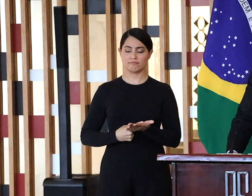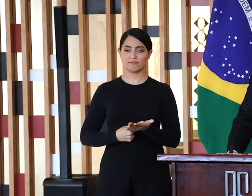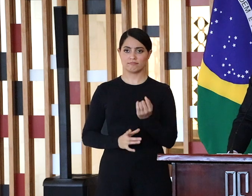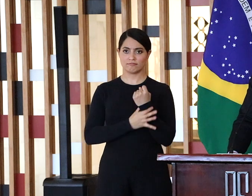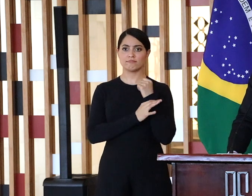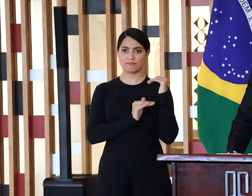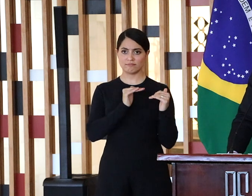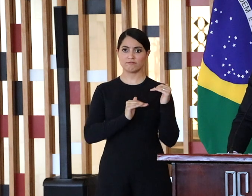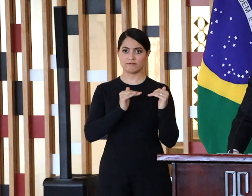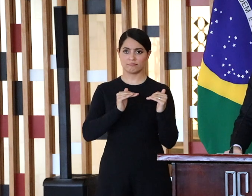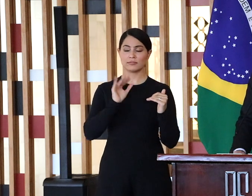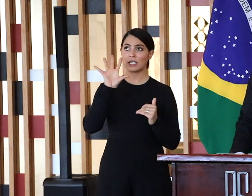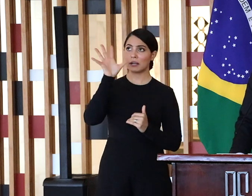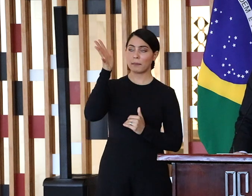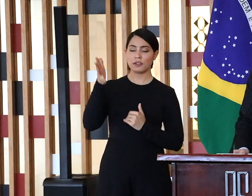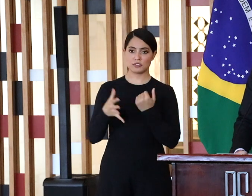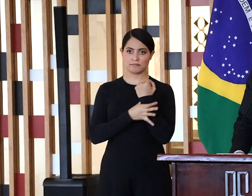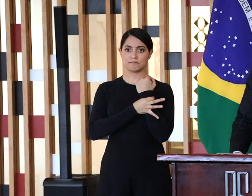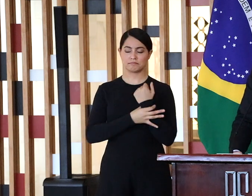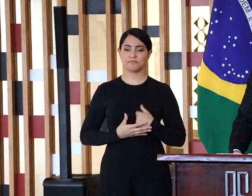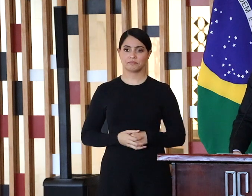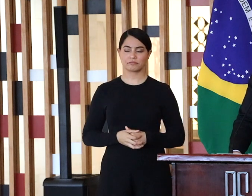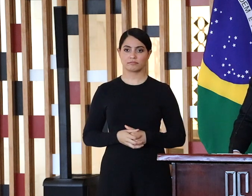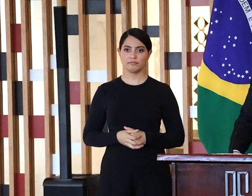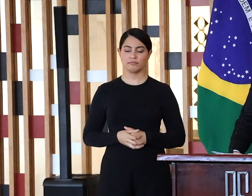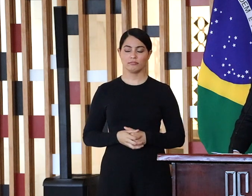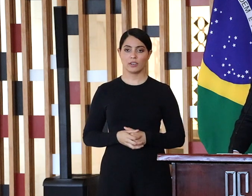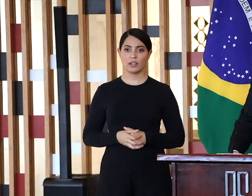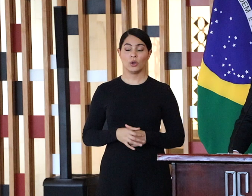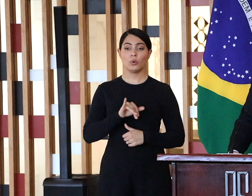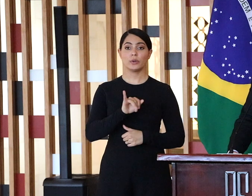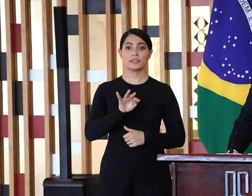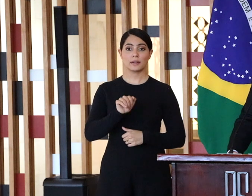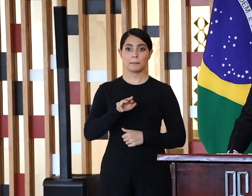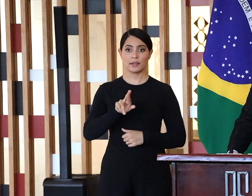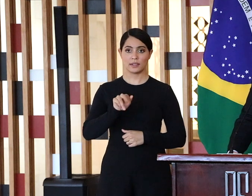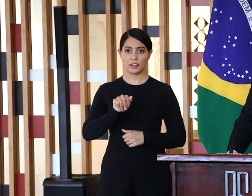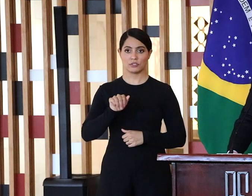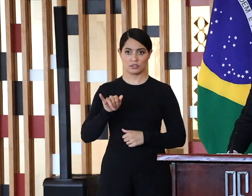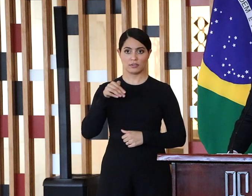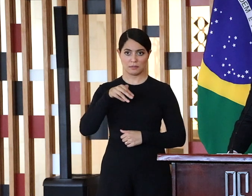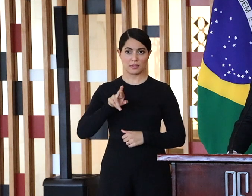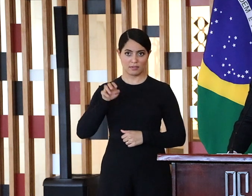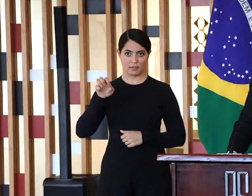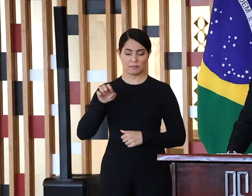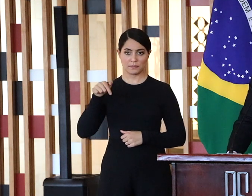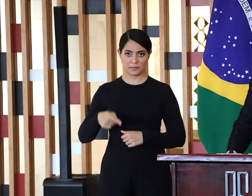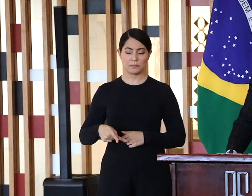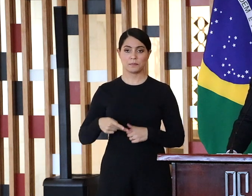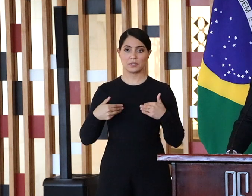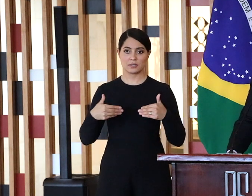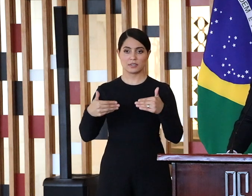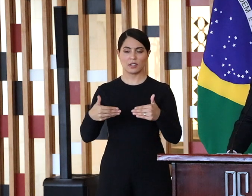mudança climática. O Itamaraty, deputado da Vitória, ele acompanha atentamente essa questão não apenas do ponto de